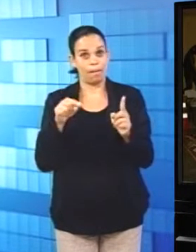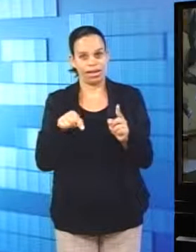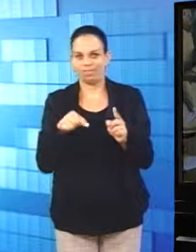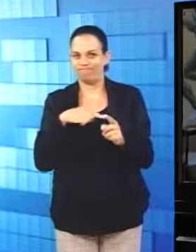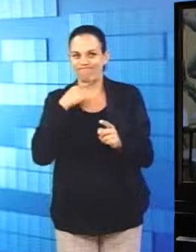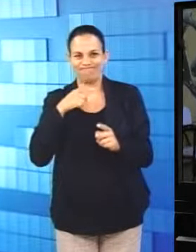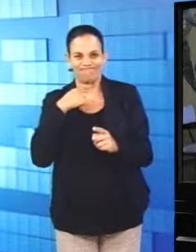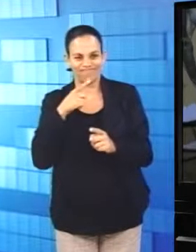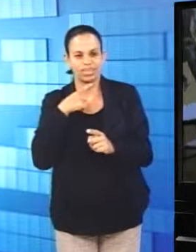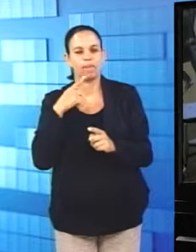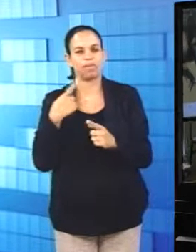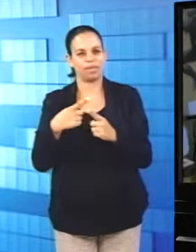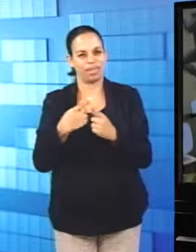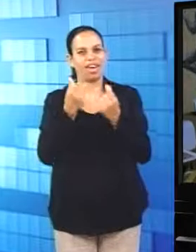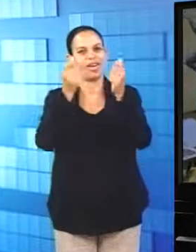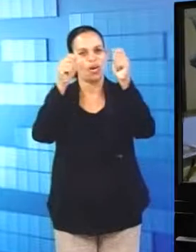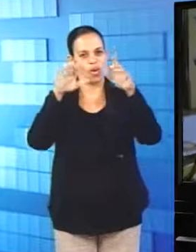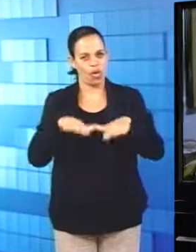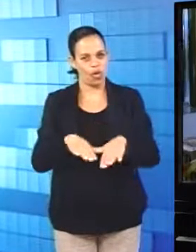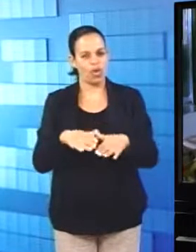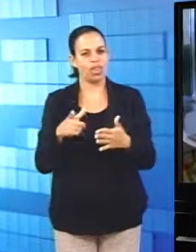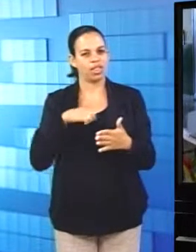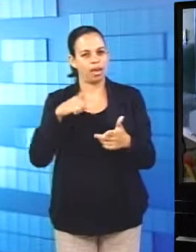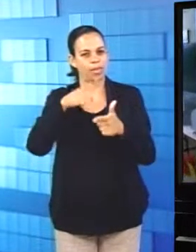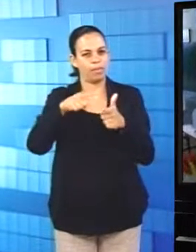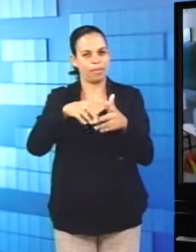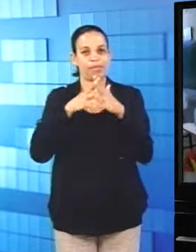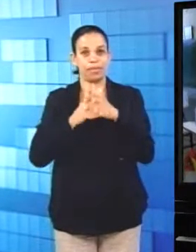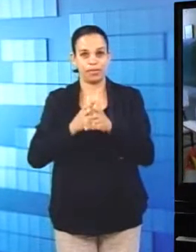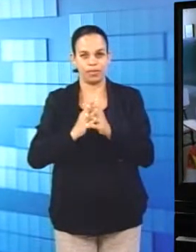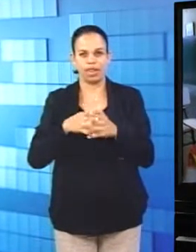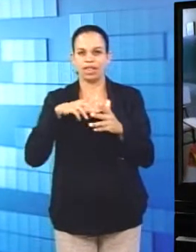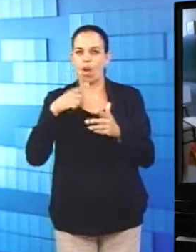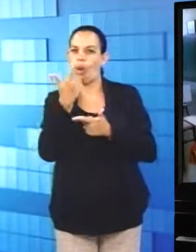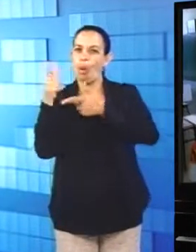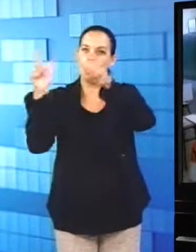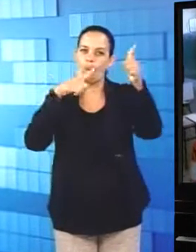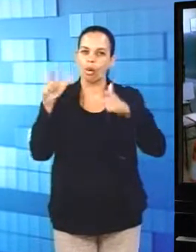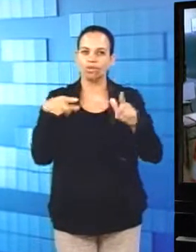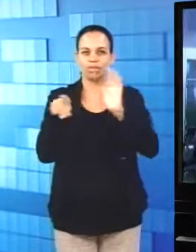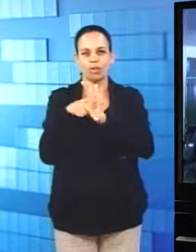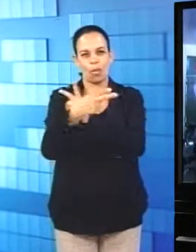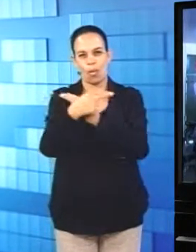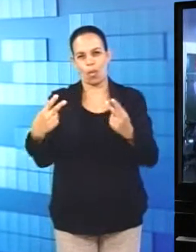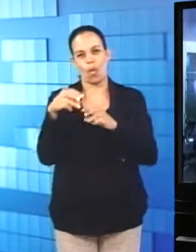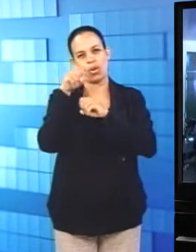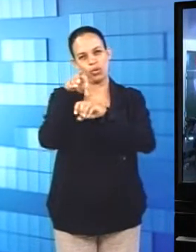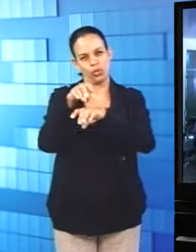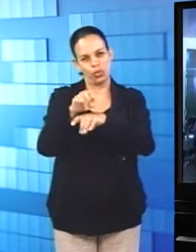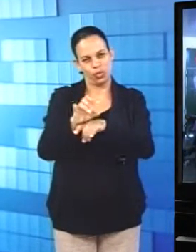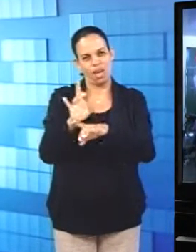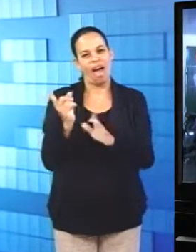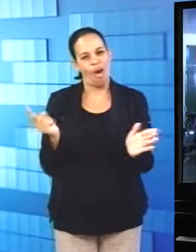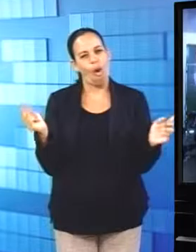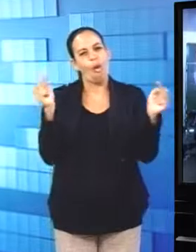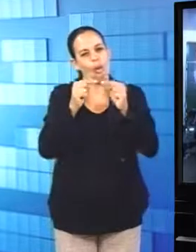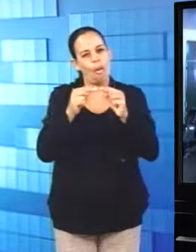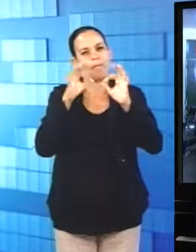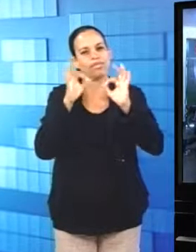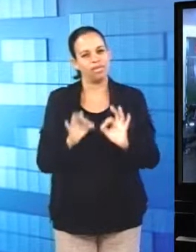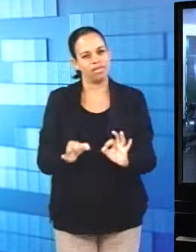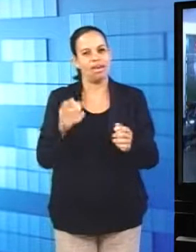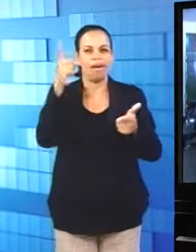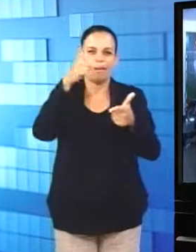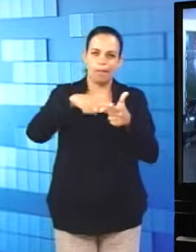conflitos. Isso é notado pela disposição das cadeiras e demais itens ligados à educação. É claro que, além da construção